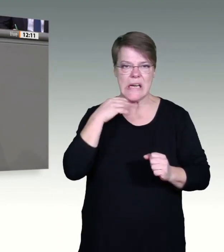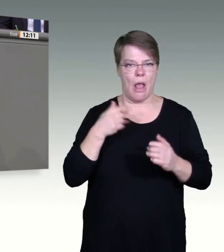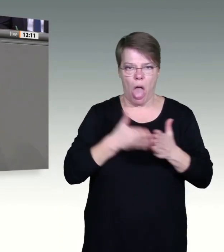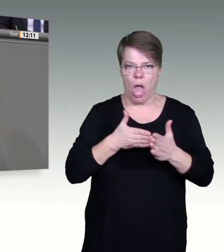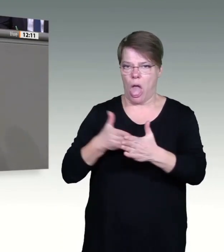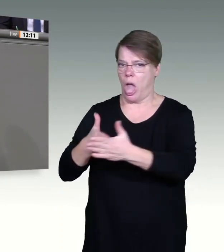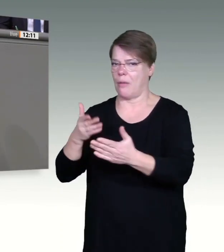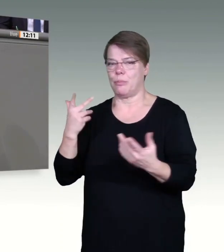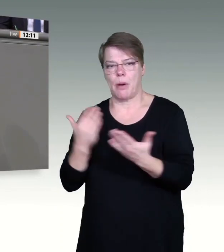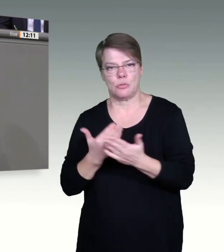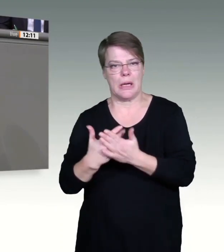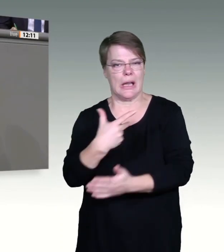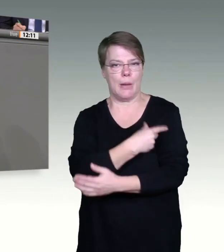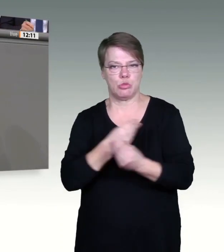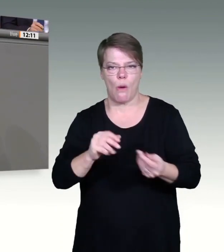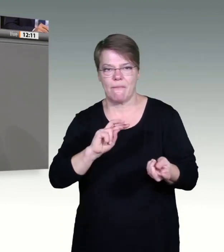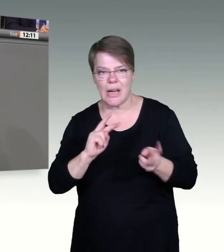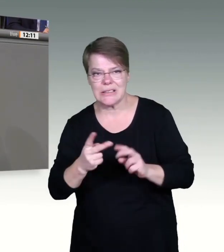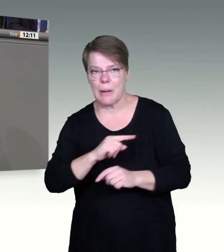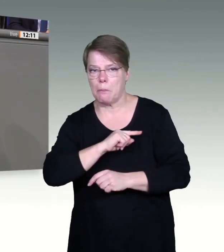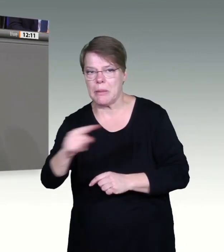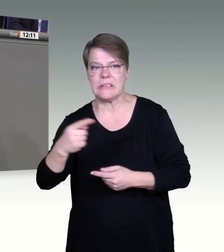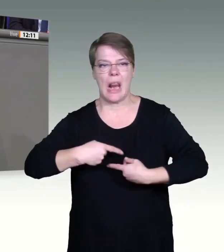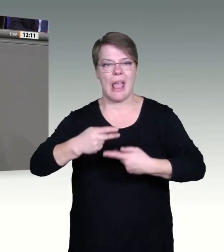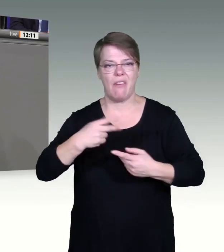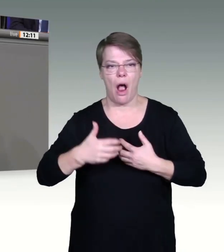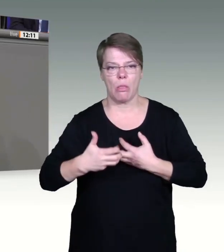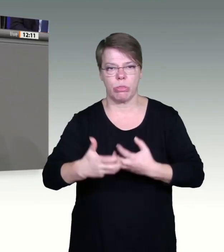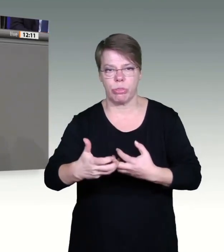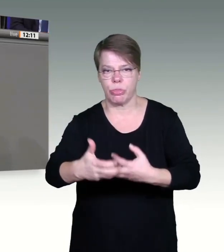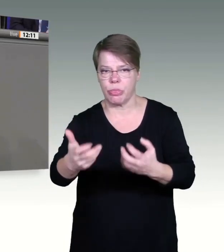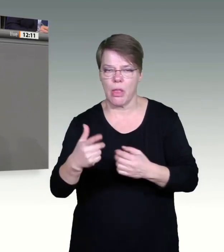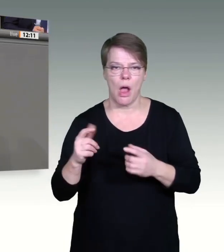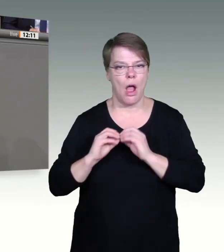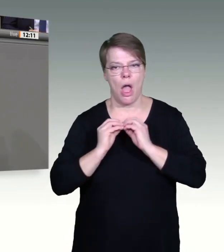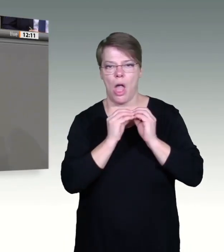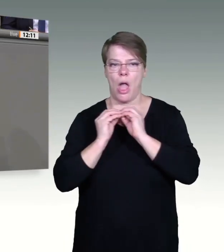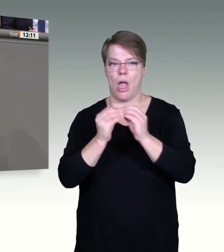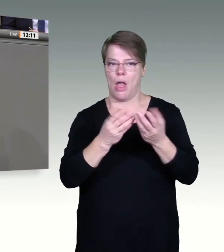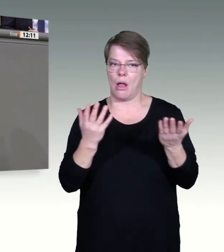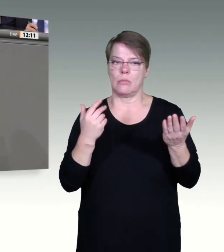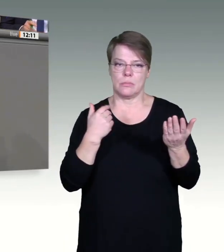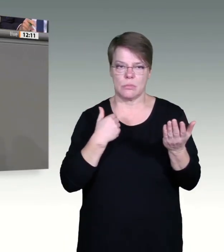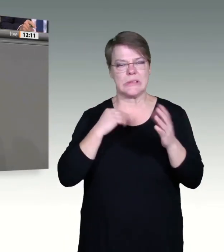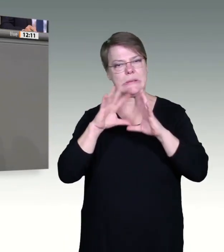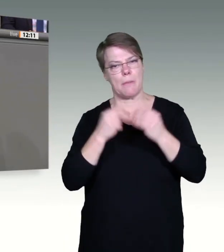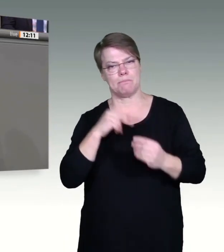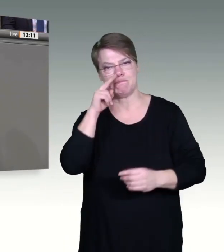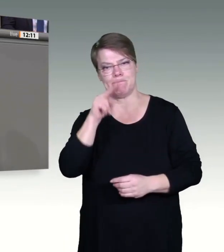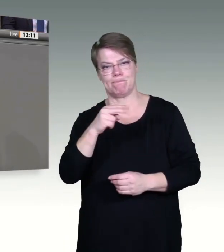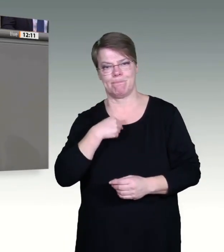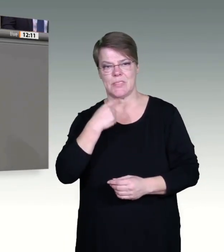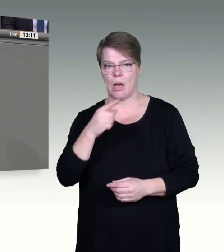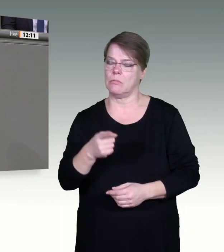gemeistert. Meine Damen und Herren, wir werden jetzt dafür sorgen, dass der Impfstoff auch zügig dort